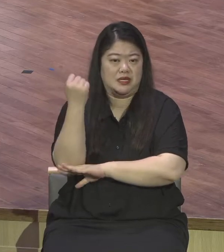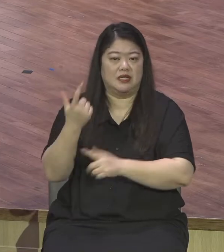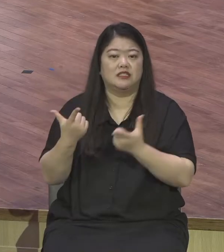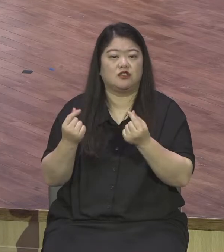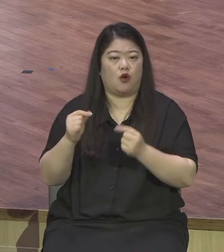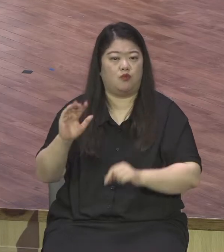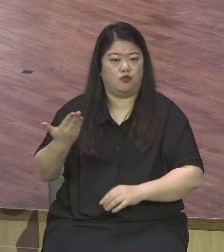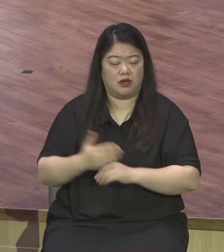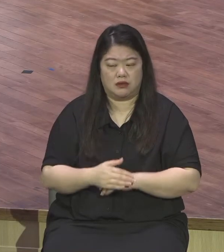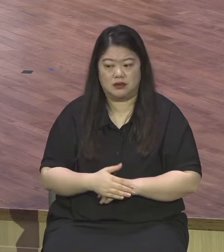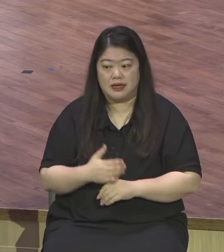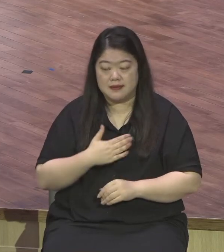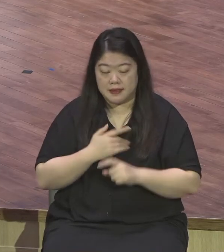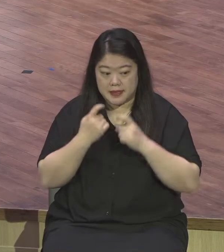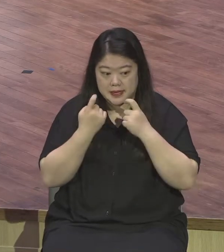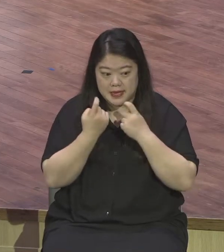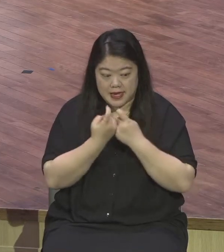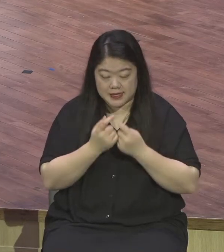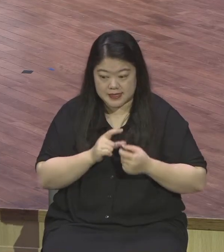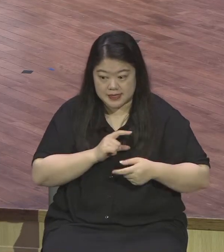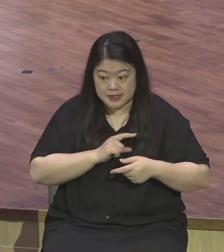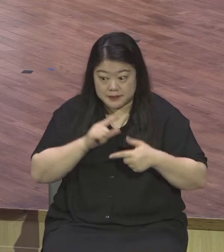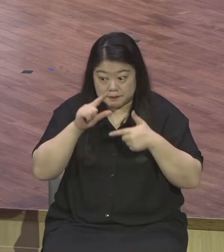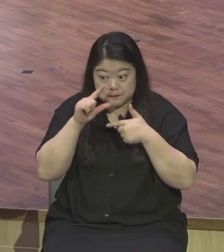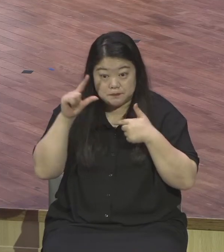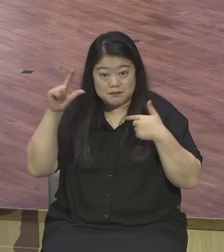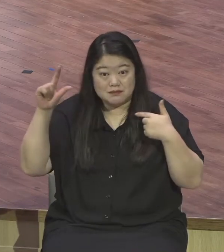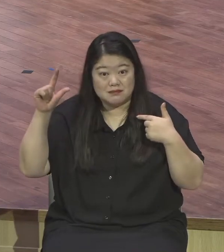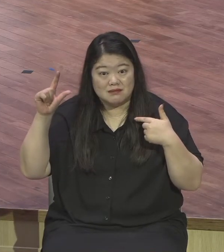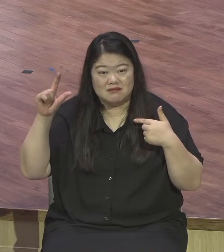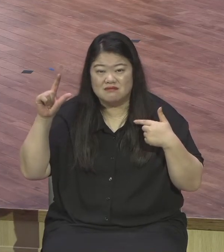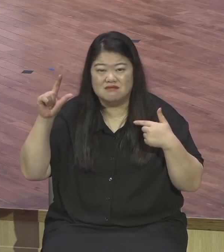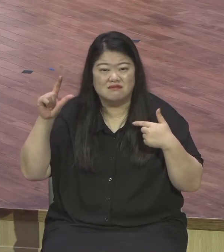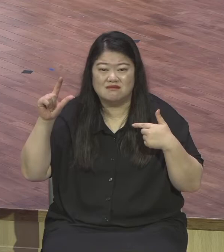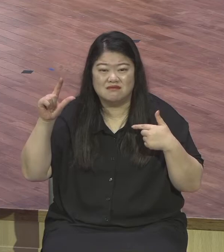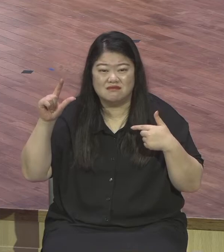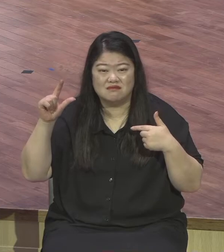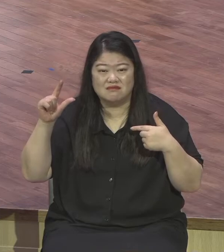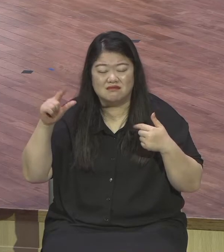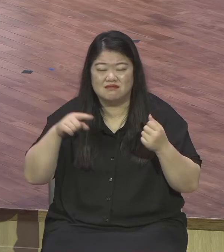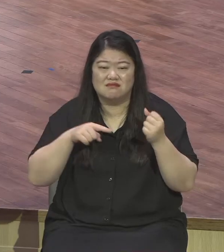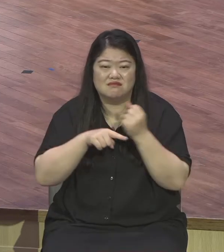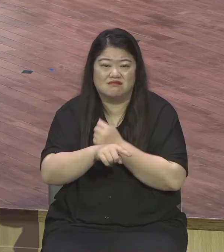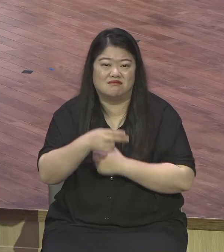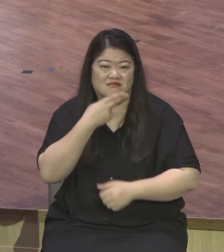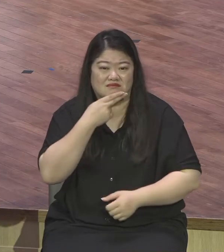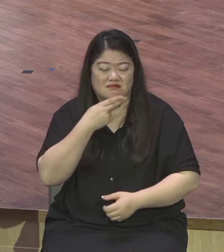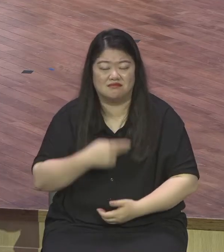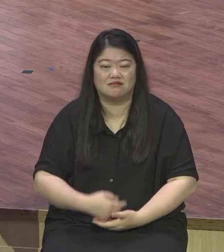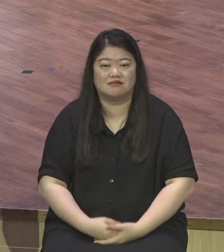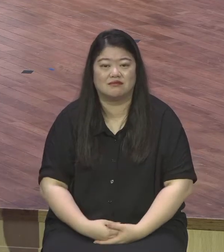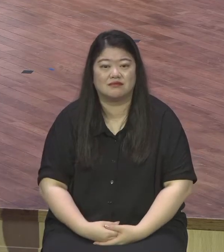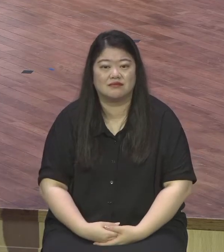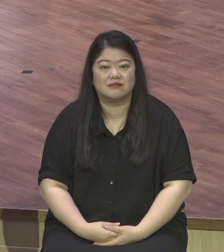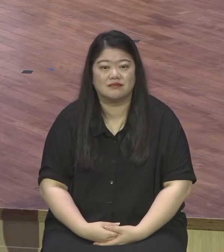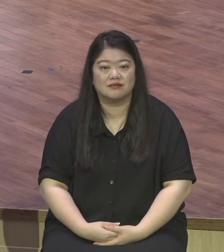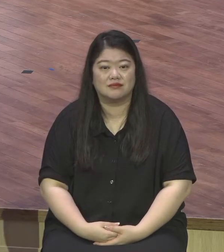이거 아니란 말이에요 이건 아무 소용없다니까요 썩은 냄새 난단 말이에요 하나님 앞에 순전하게